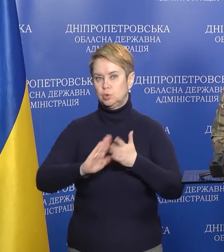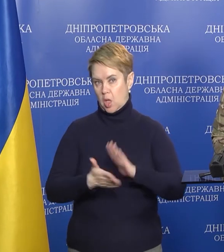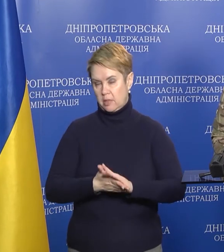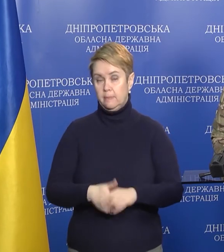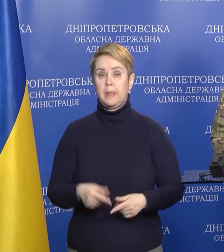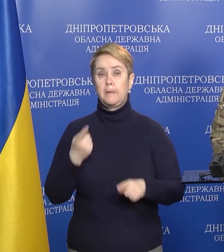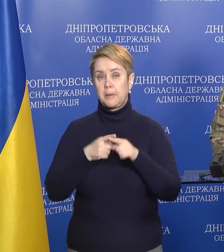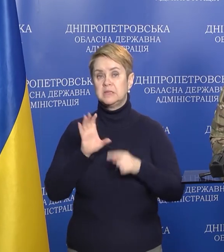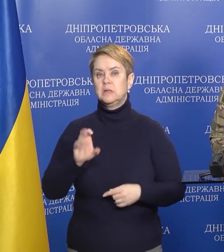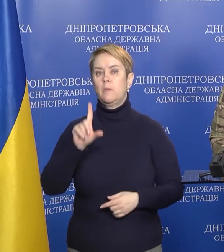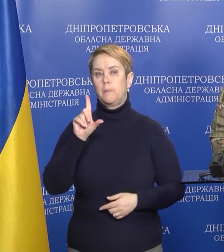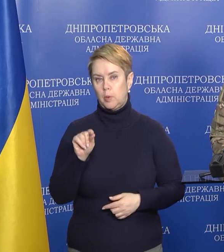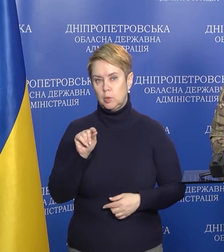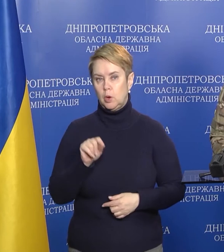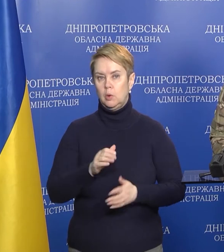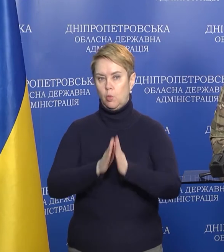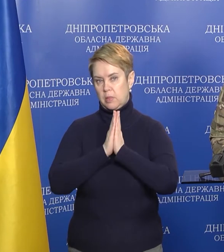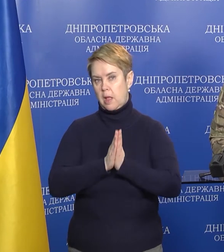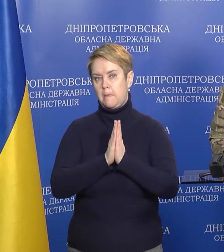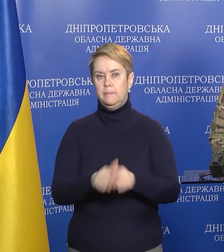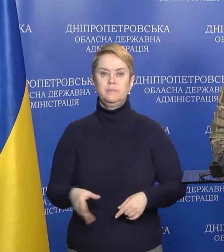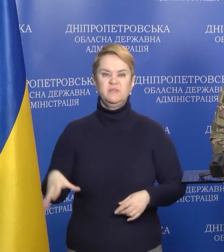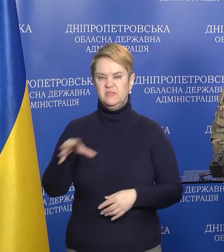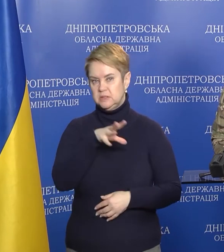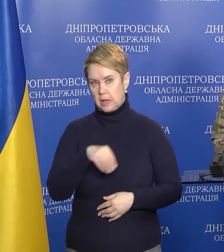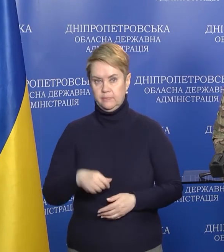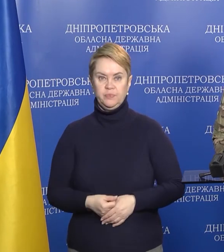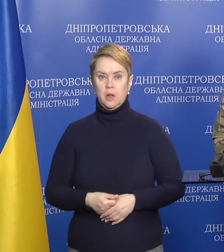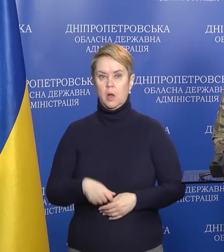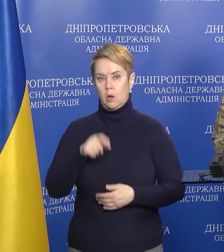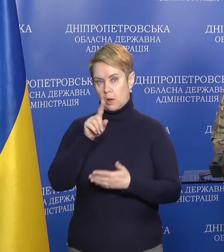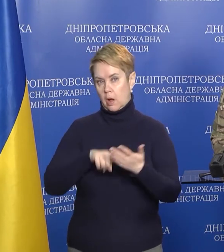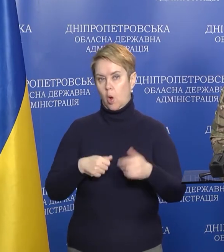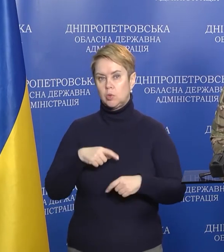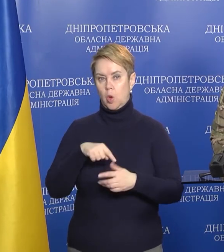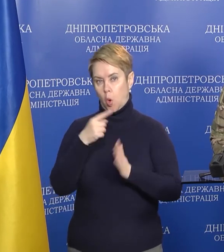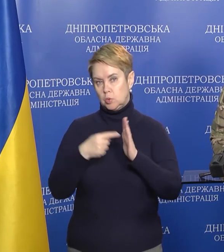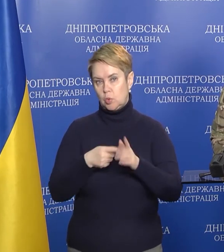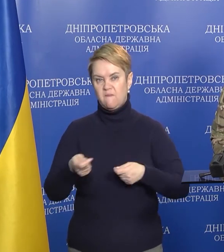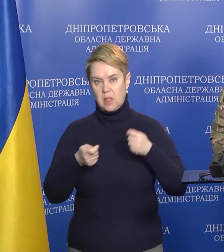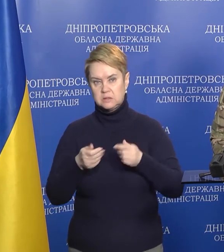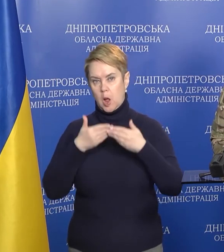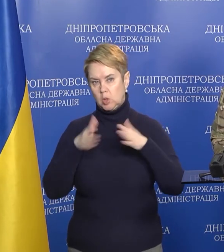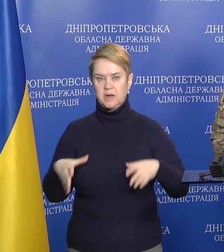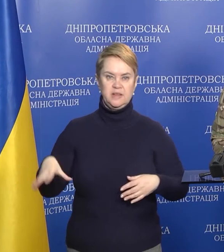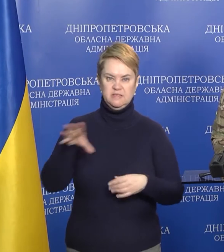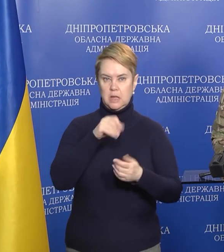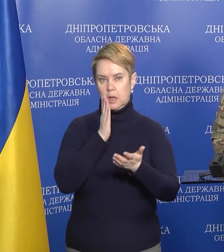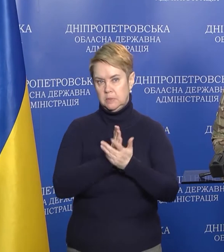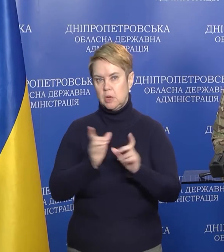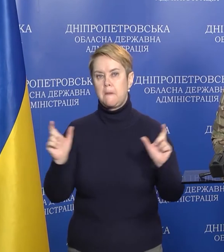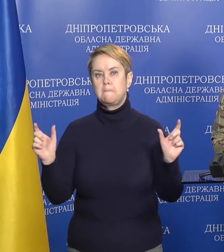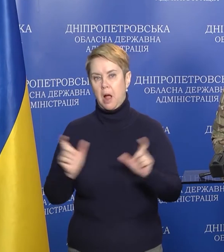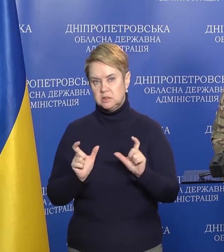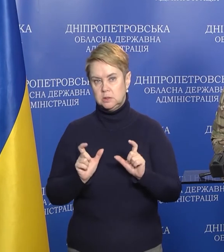Тому з понедельника убедительна просьба від міської власті відкрити всі іміючіся